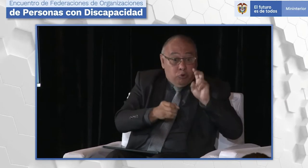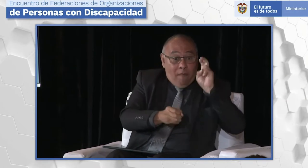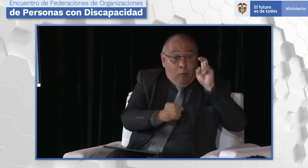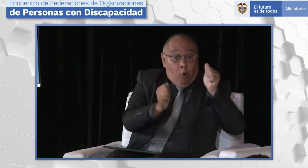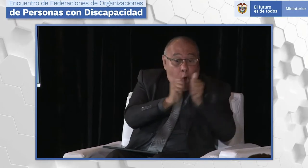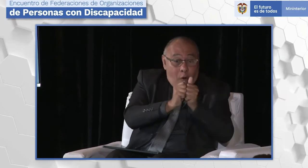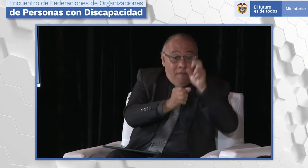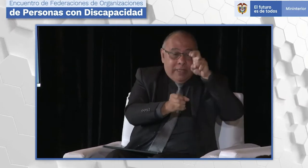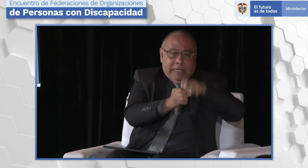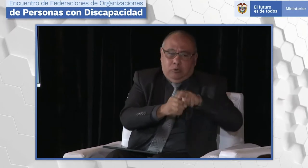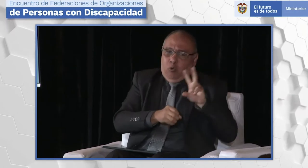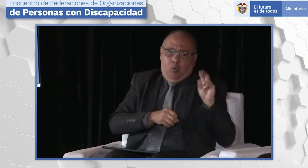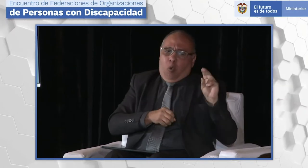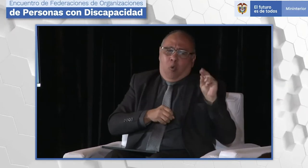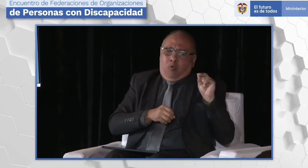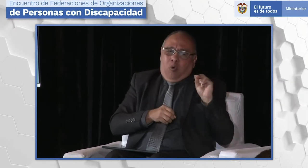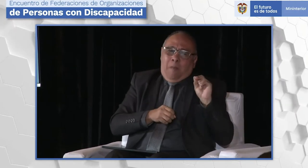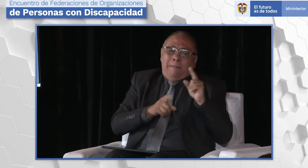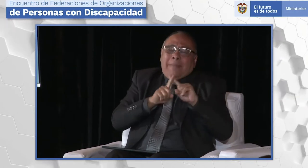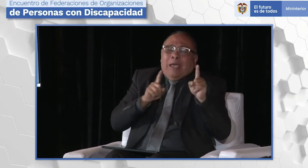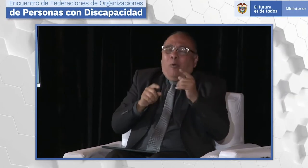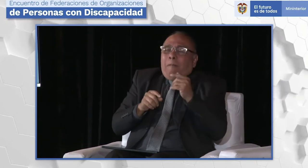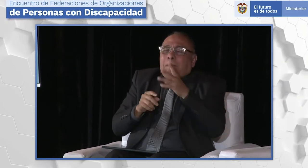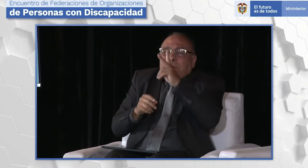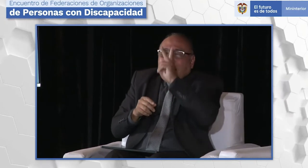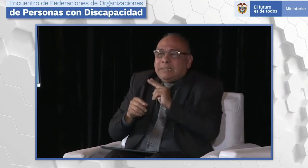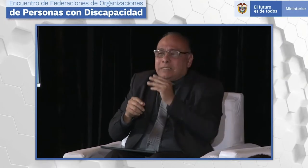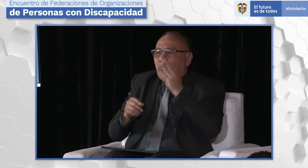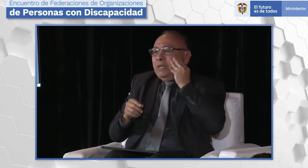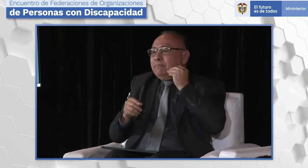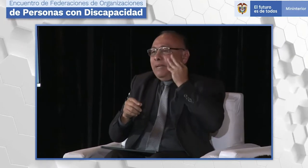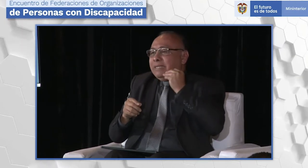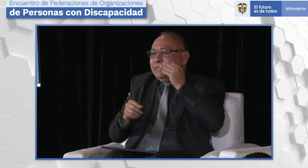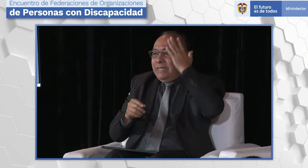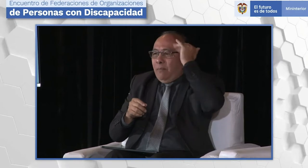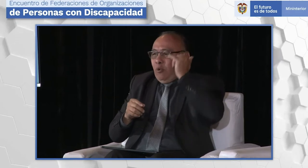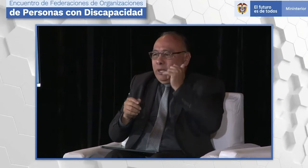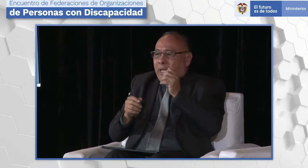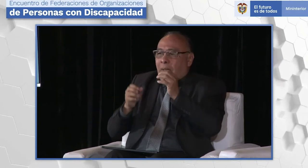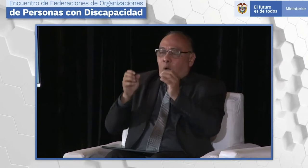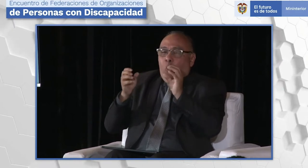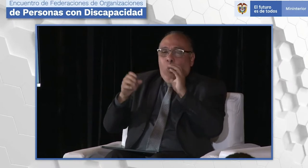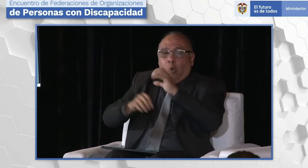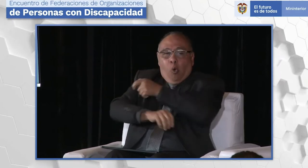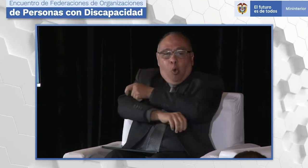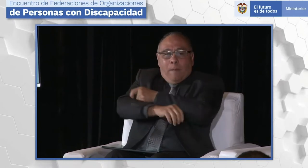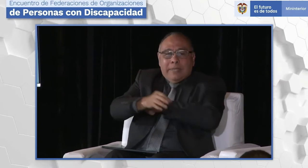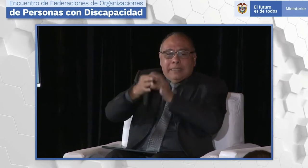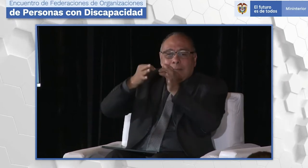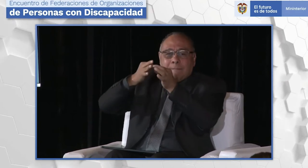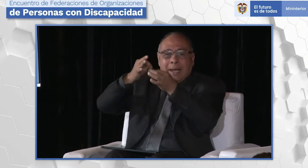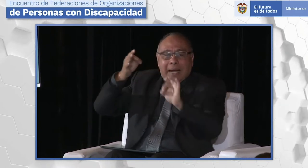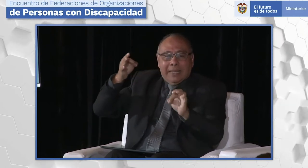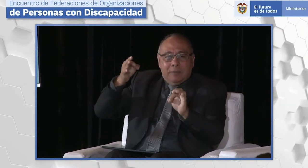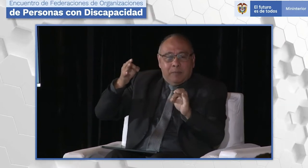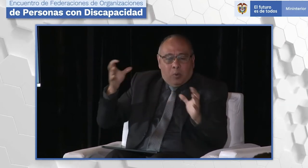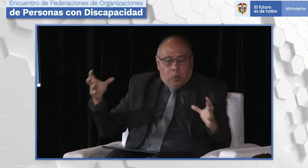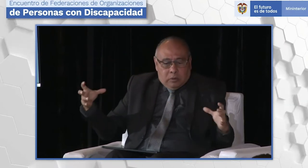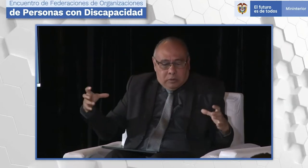el Comité Paralímpico. No es una confederación, pero es como lo más cercano. ¿Por qué? Porque dentro del Comité